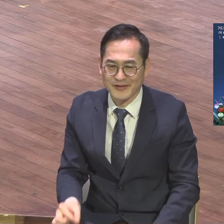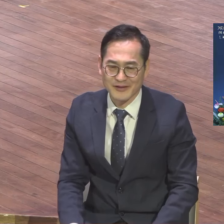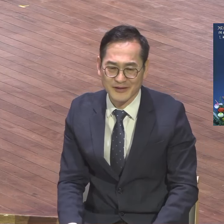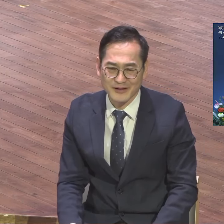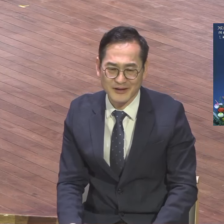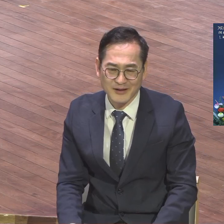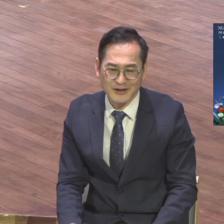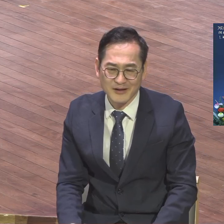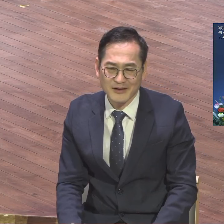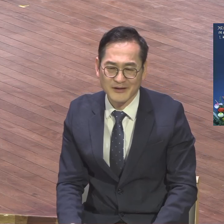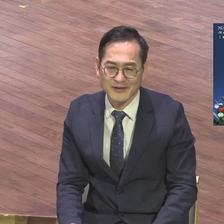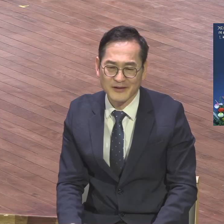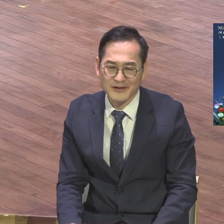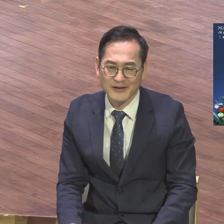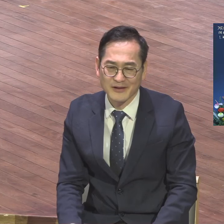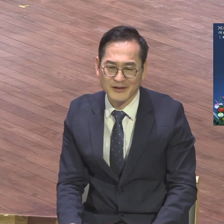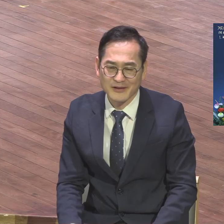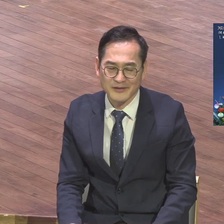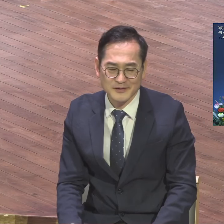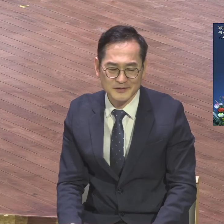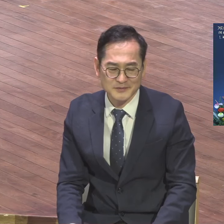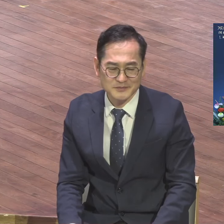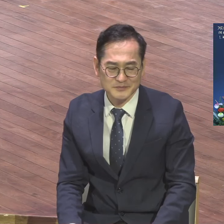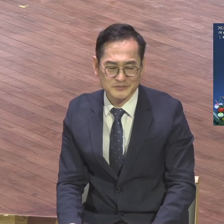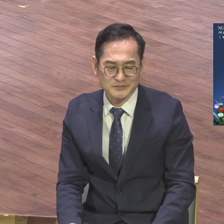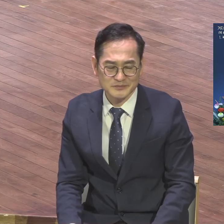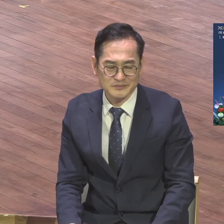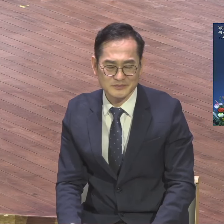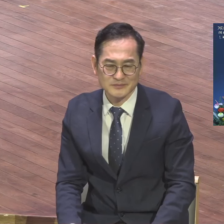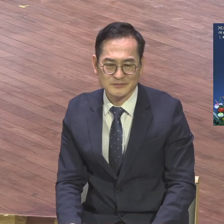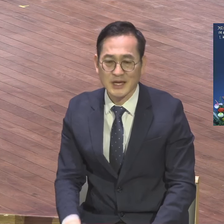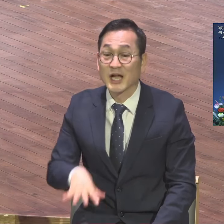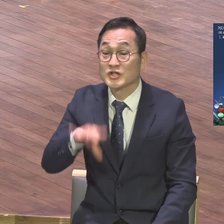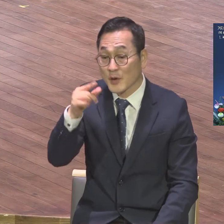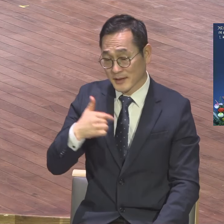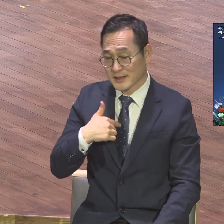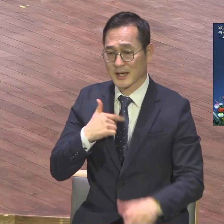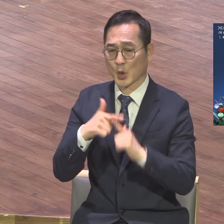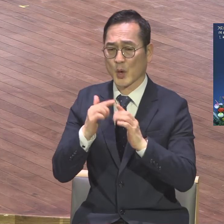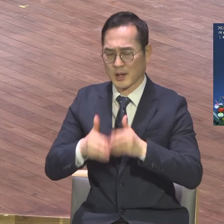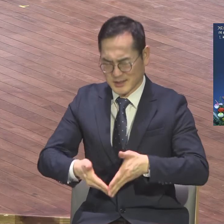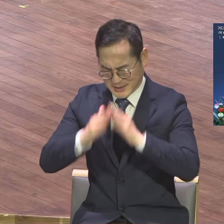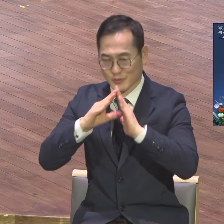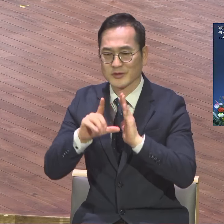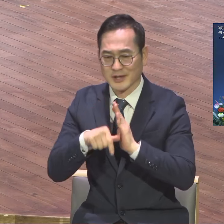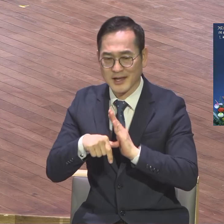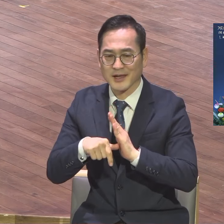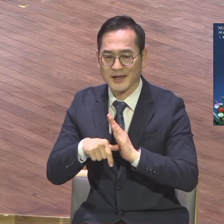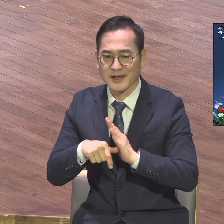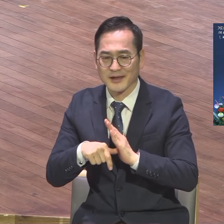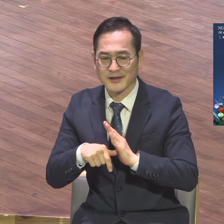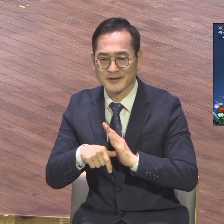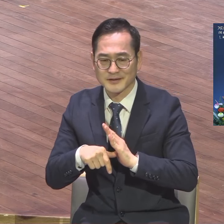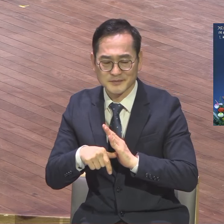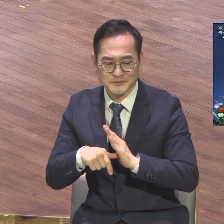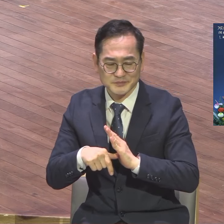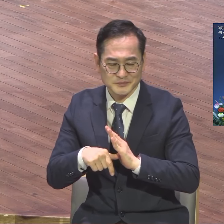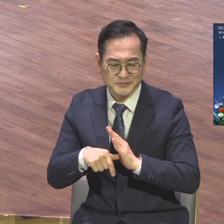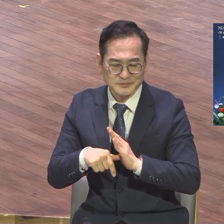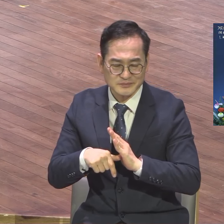후입니다. 개척 3년 지난 후 그렇게 교인들은 한 200명이 되는데 전부 다 분목사에 찍었어요. 코팅